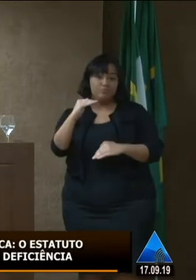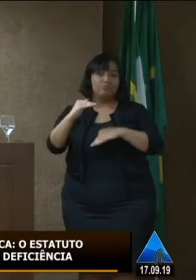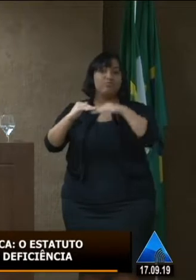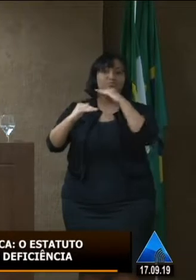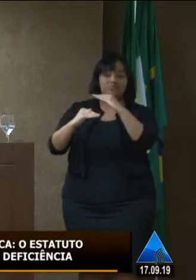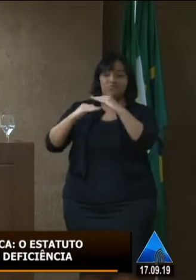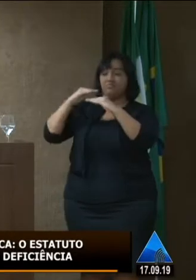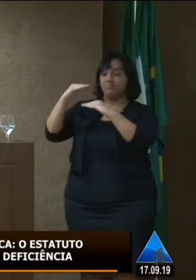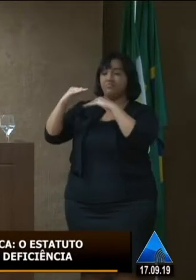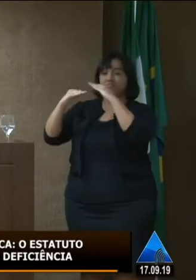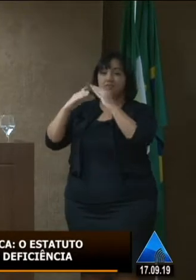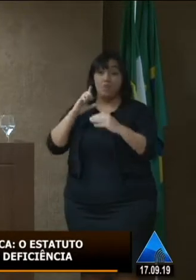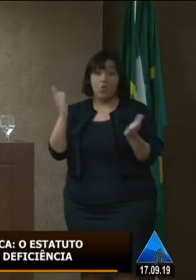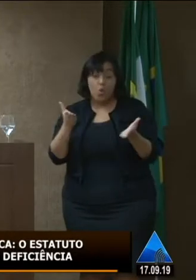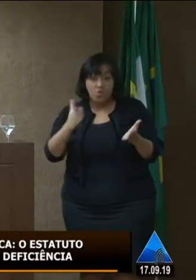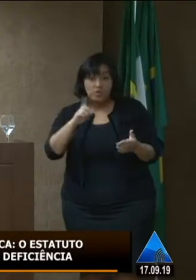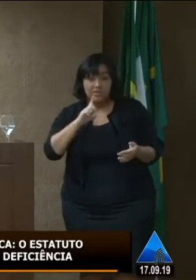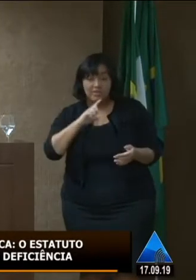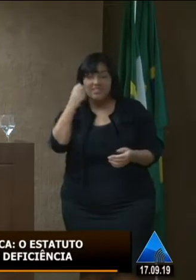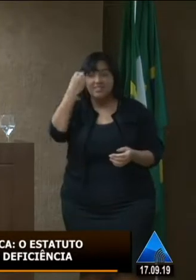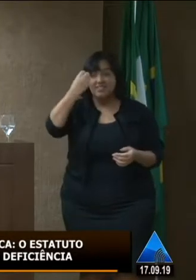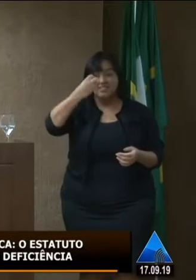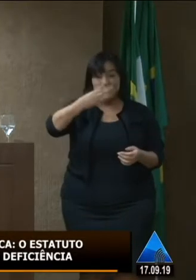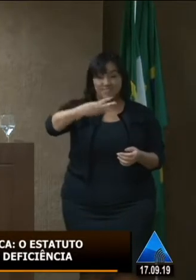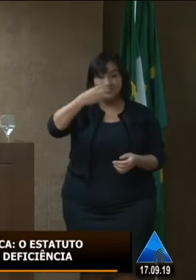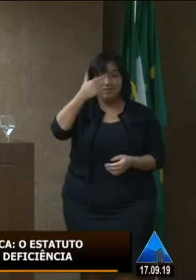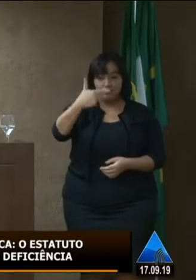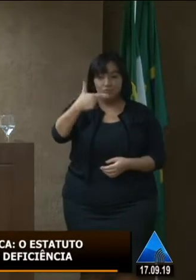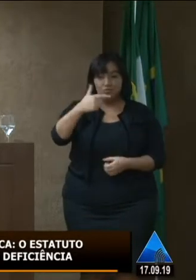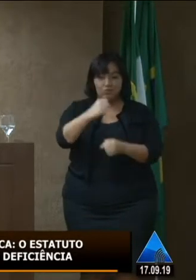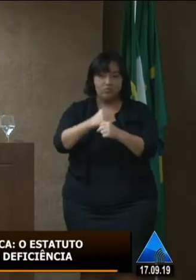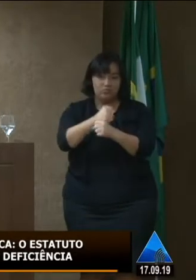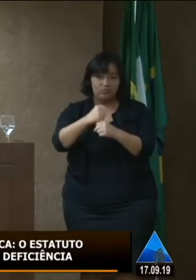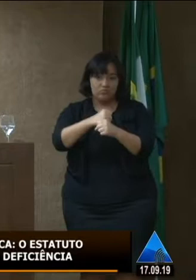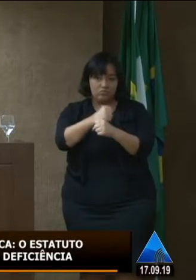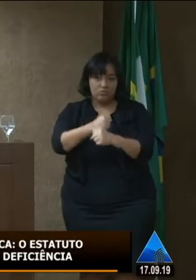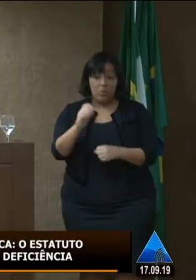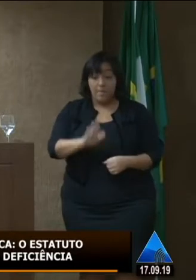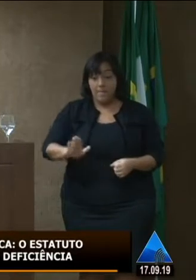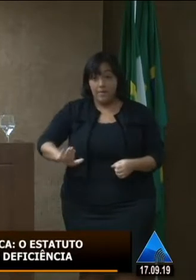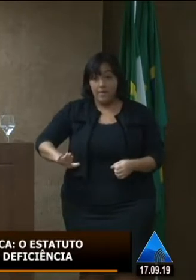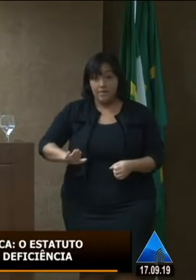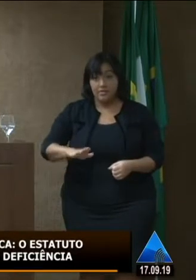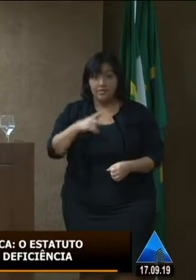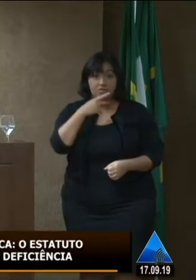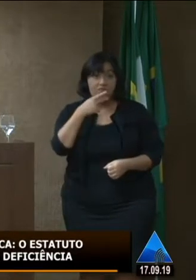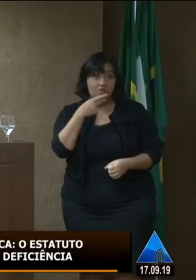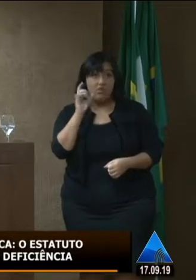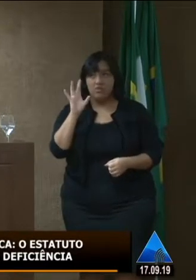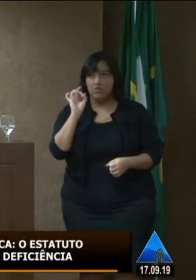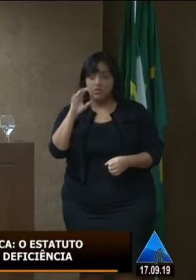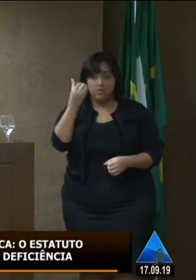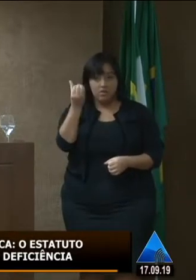crescendo hoje meu filho tem 32 uma criança que não teria seis meses de vida tem 32